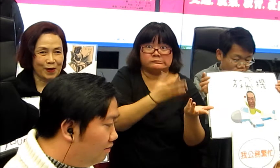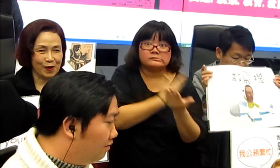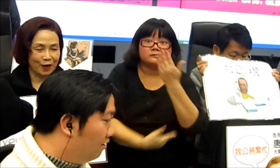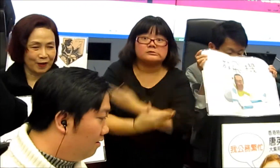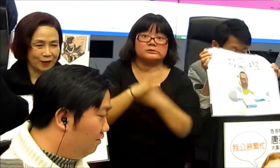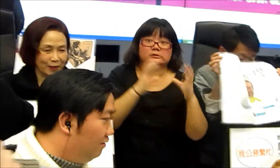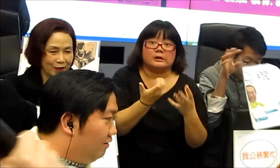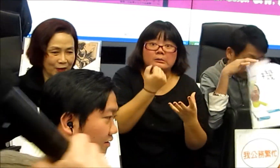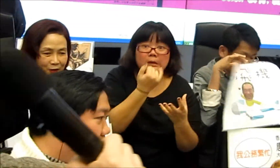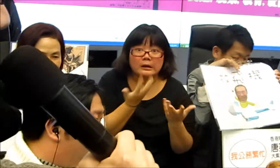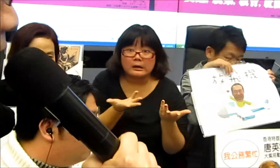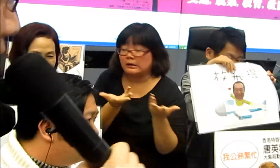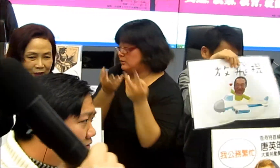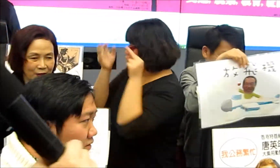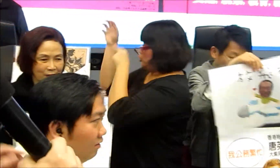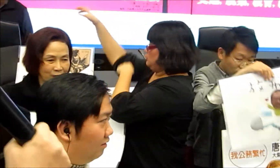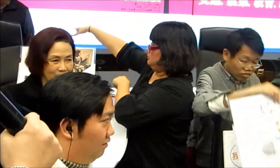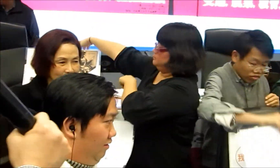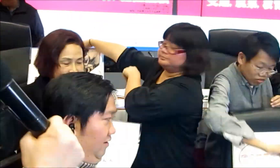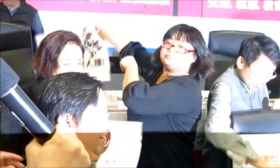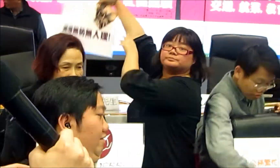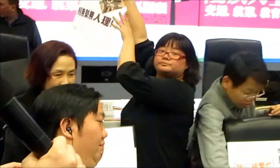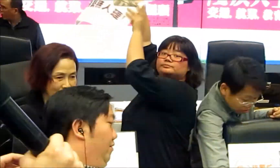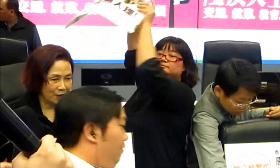是 一起放進去